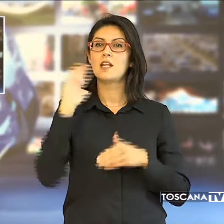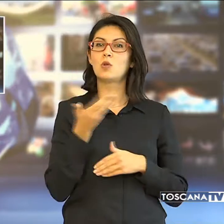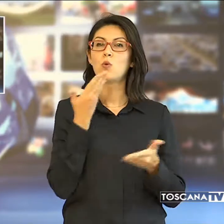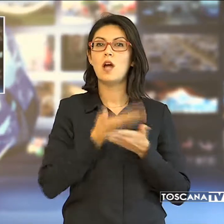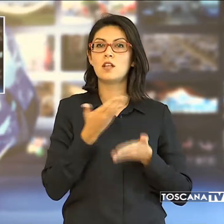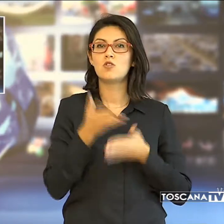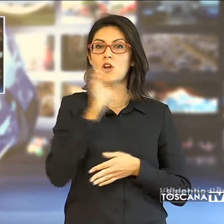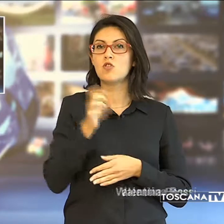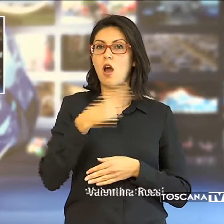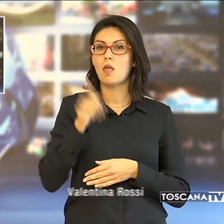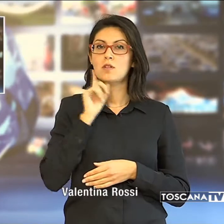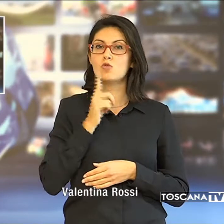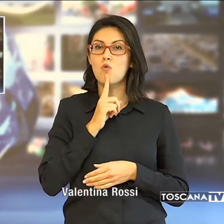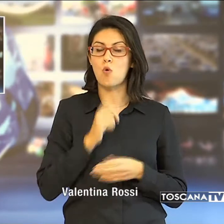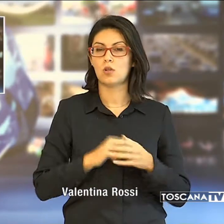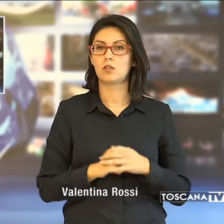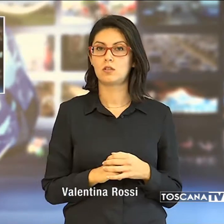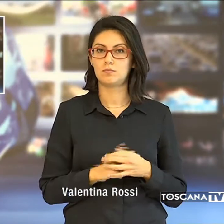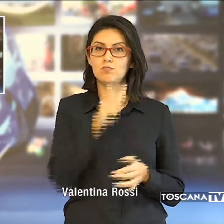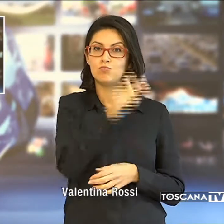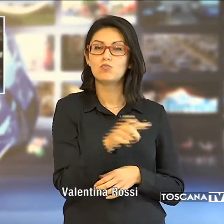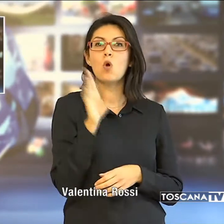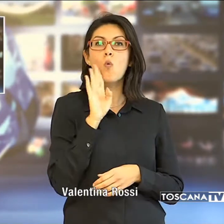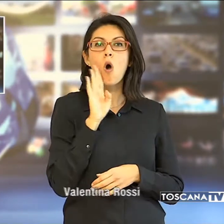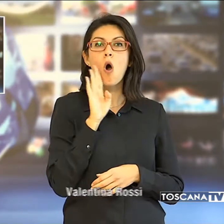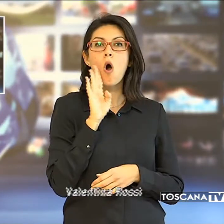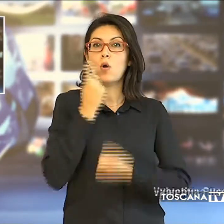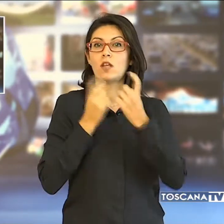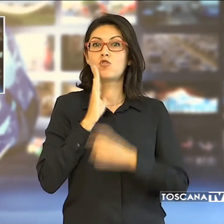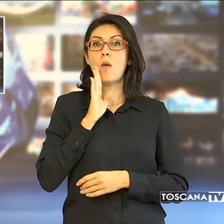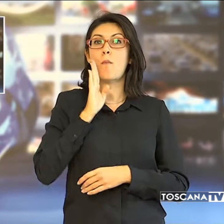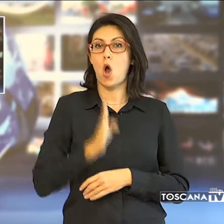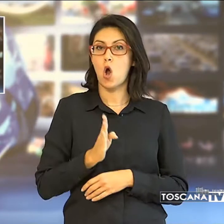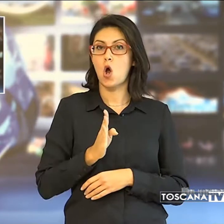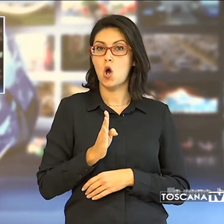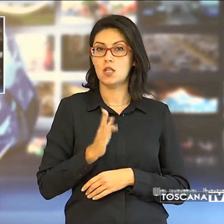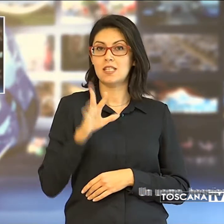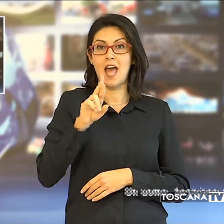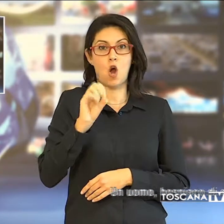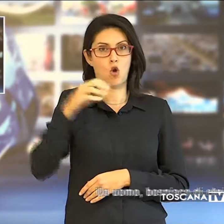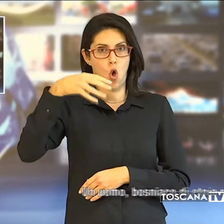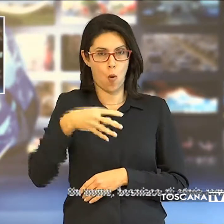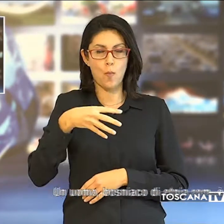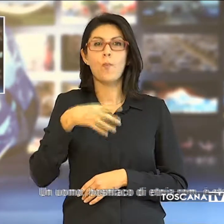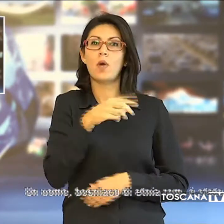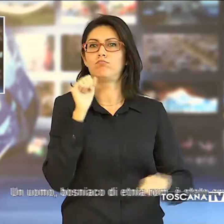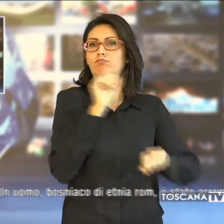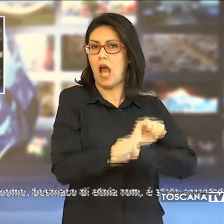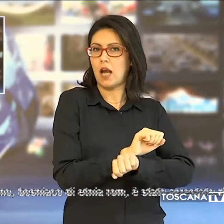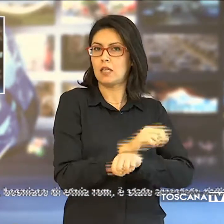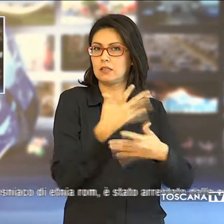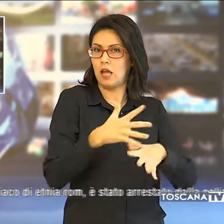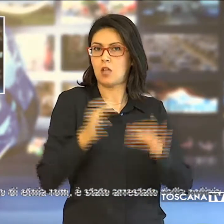Tutti dalla Tg regionale per sordi, un uomo bosniaco di etnia Rom è stato arrestato dalla